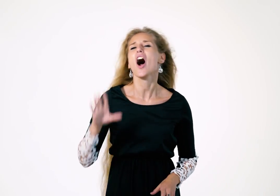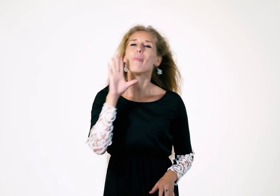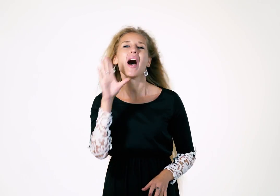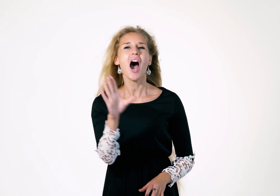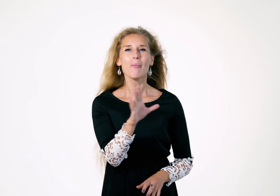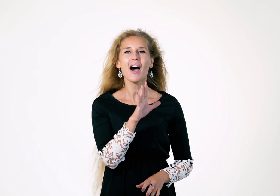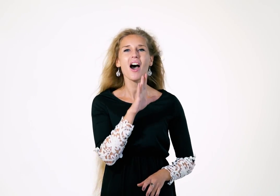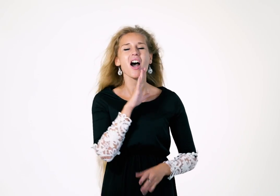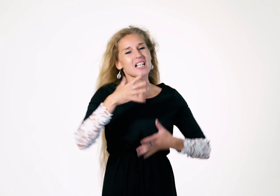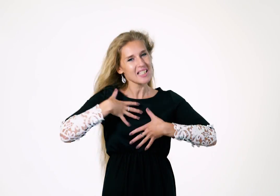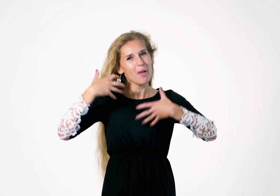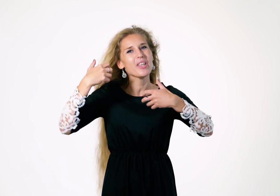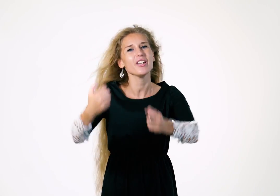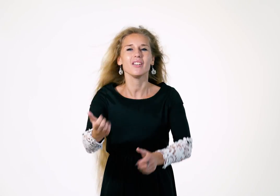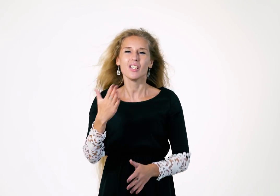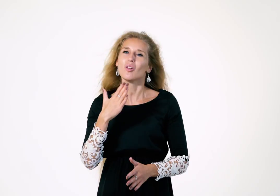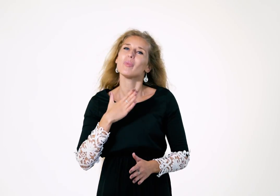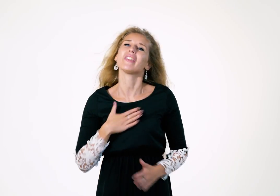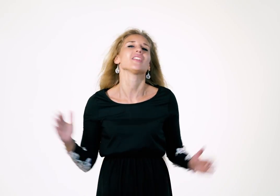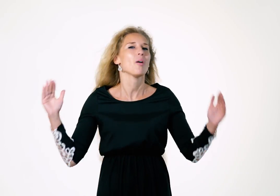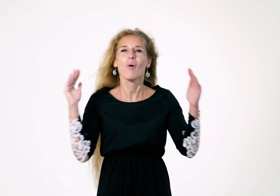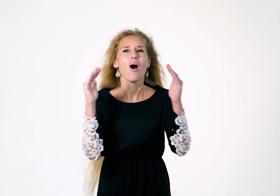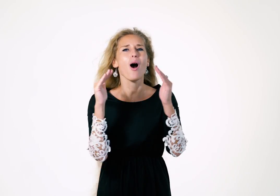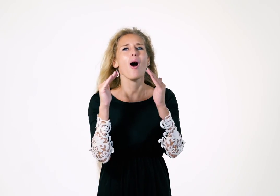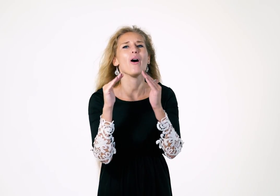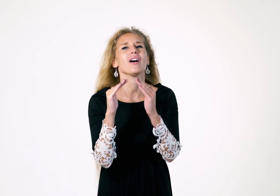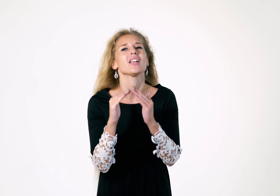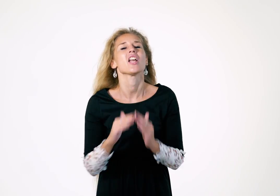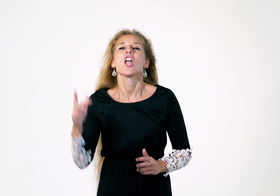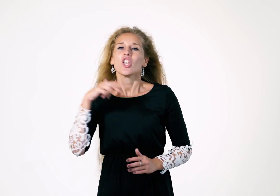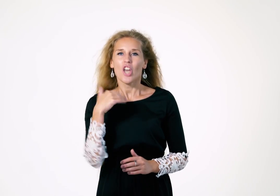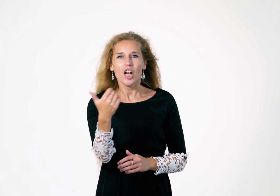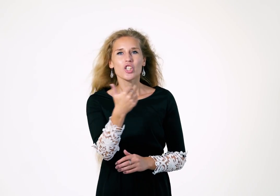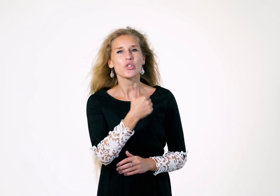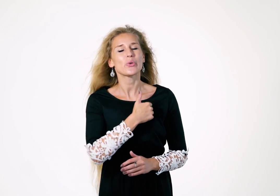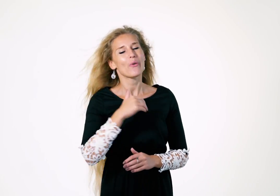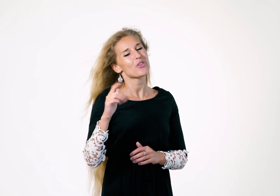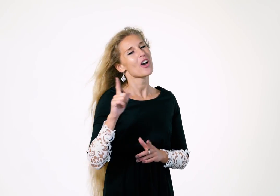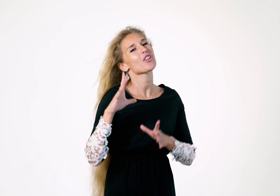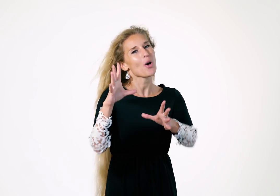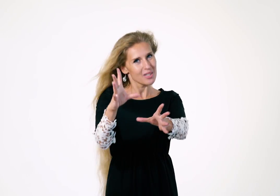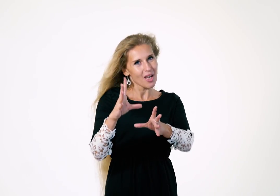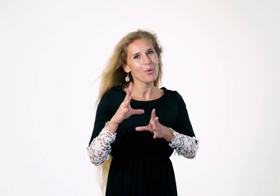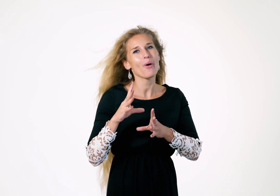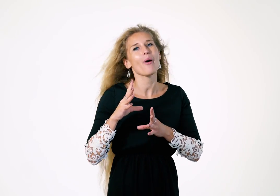Мама, мама Я хочу вдвоём с тобой